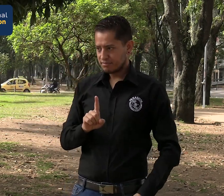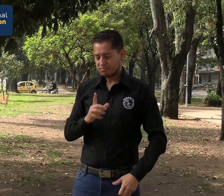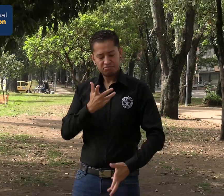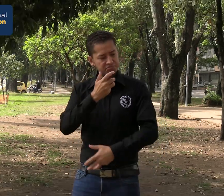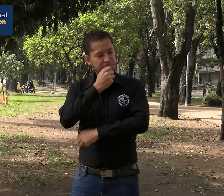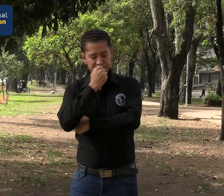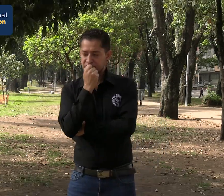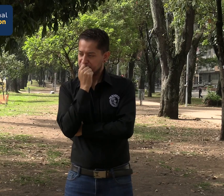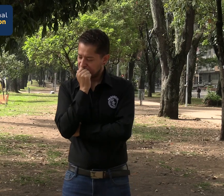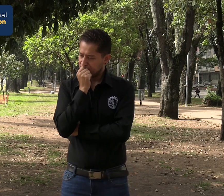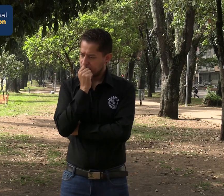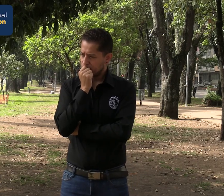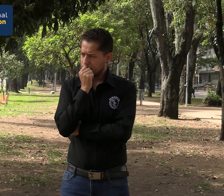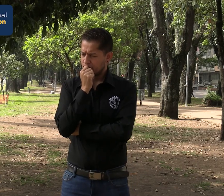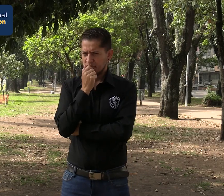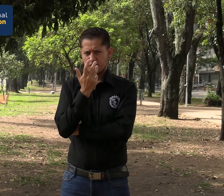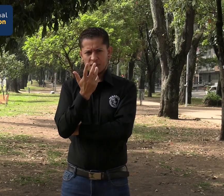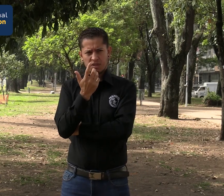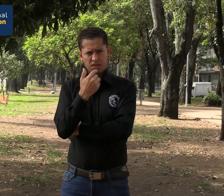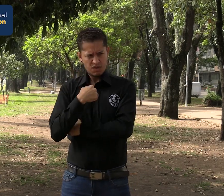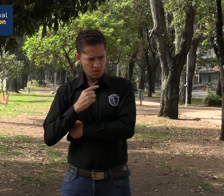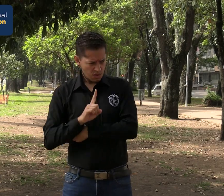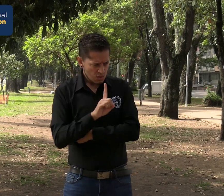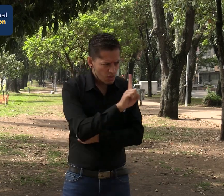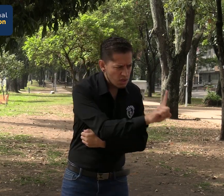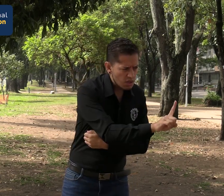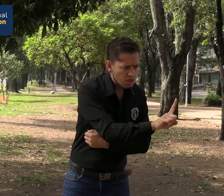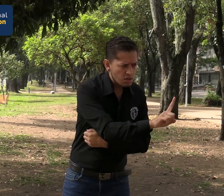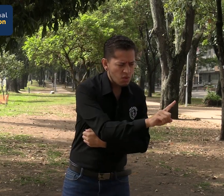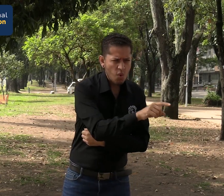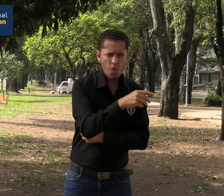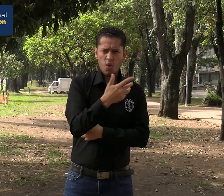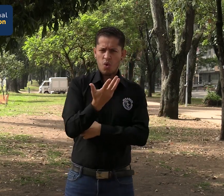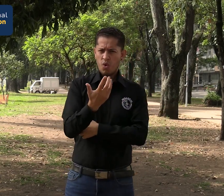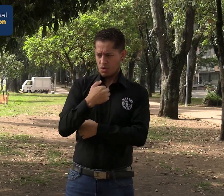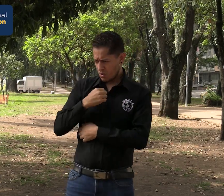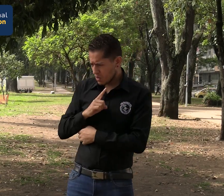mis pares. Otro camino. Entonces, ¿son dos caminos?